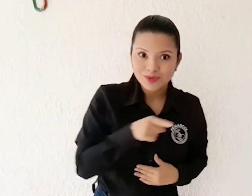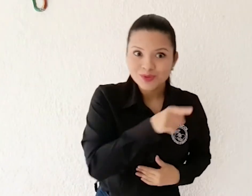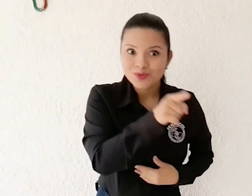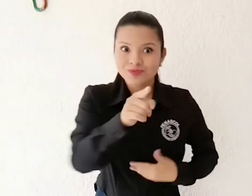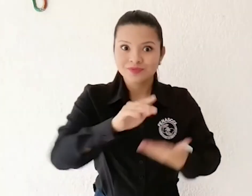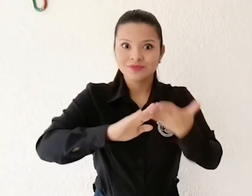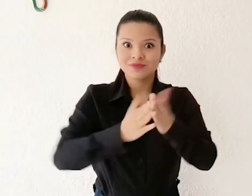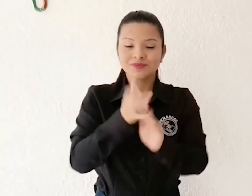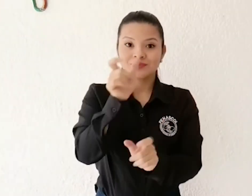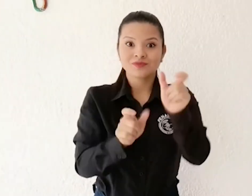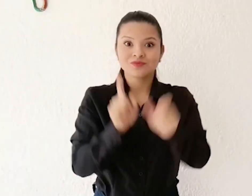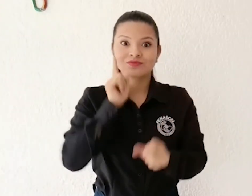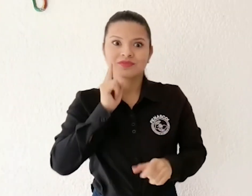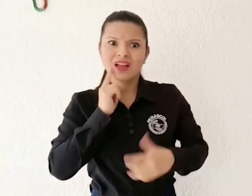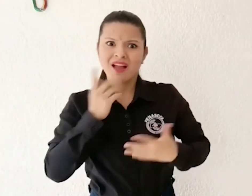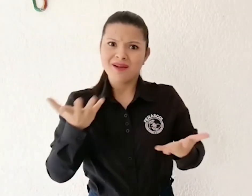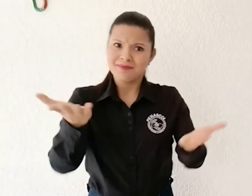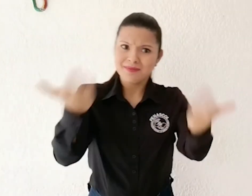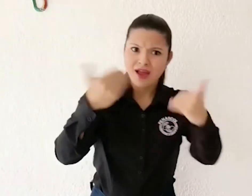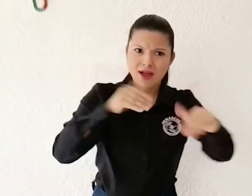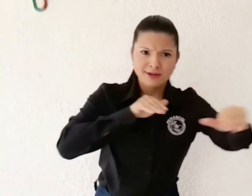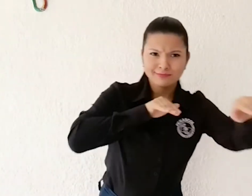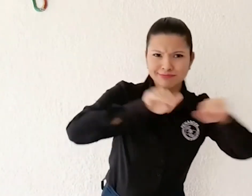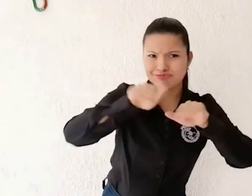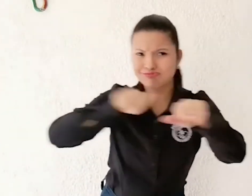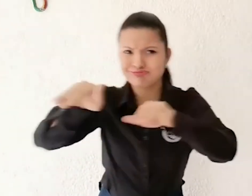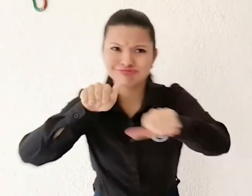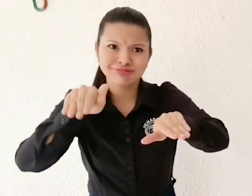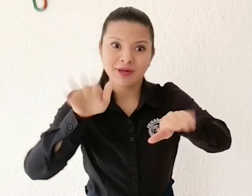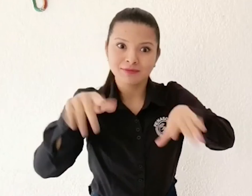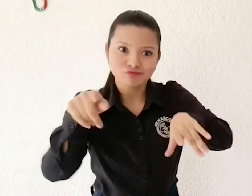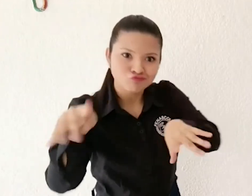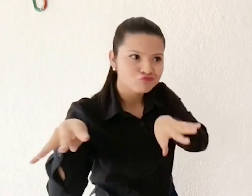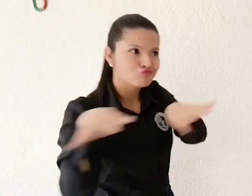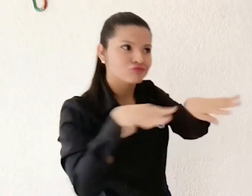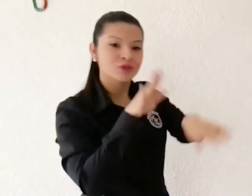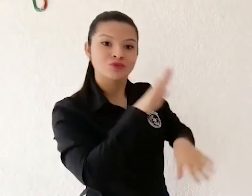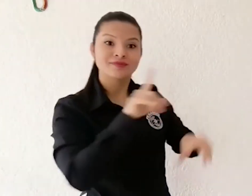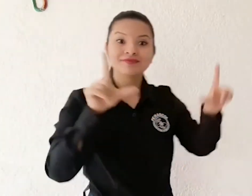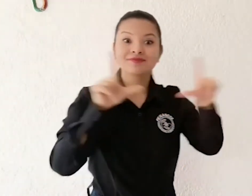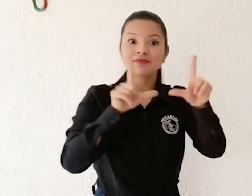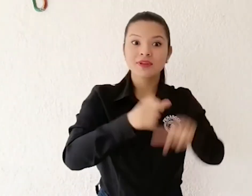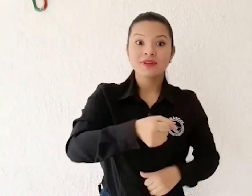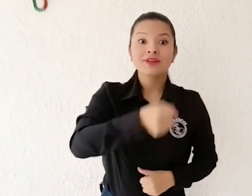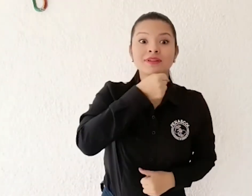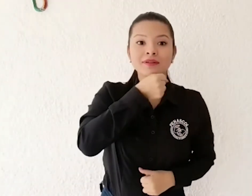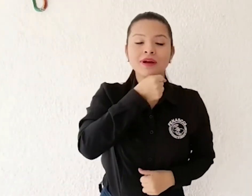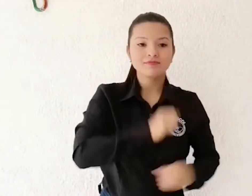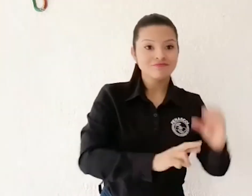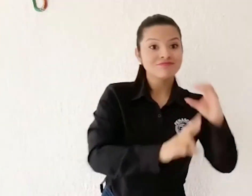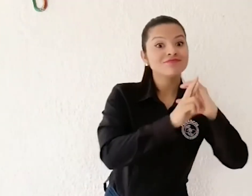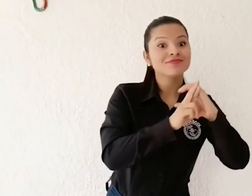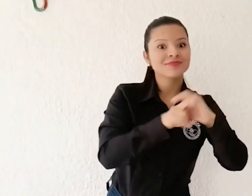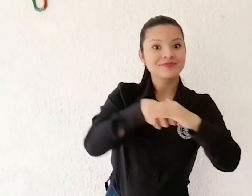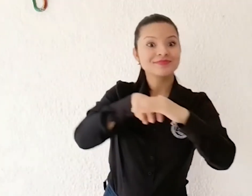Esto es algo muy bueno. Invitamos a toda la comunidad sorda a que vea estos noticieros de estos canales